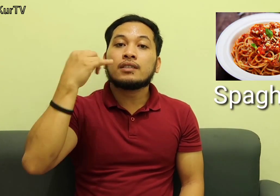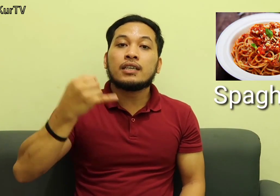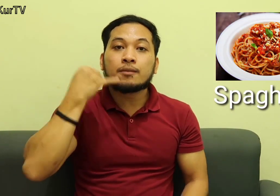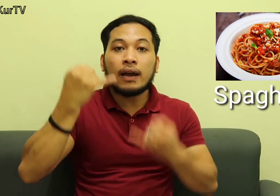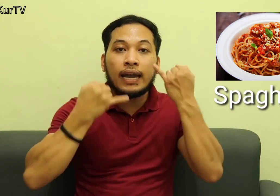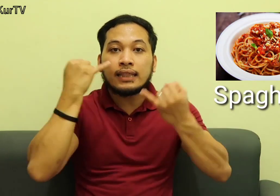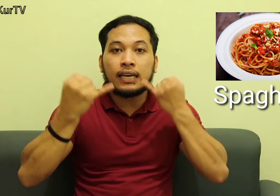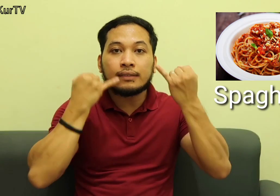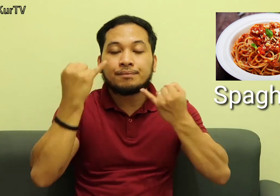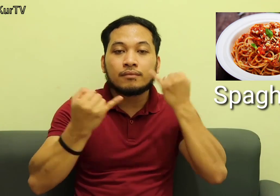Spaghetti